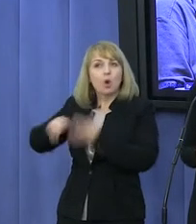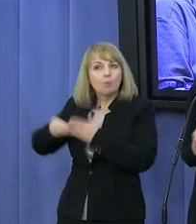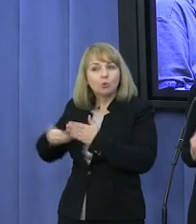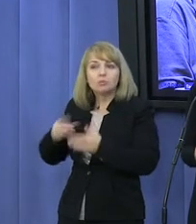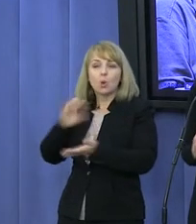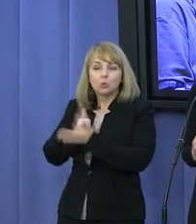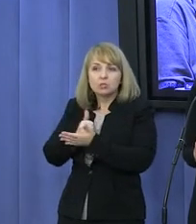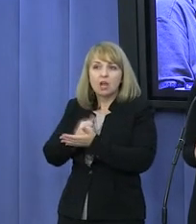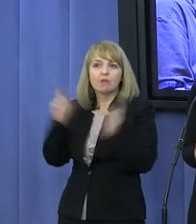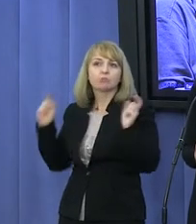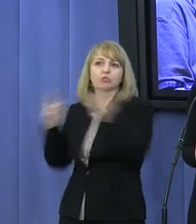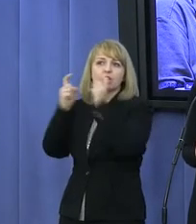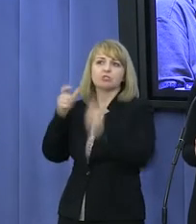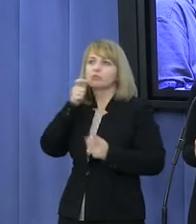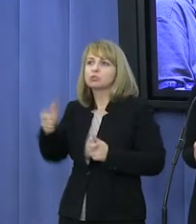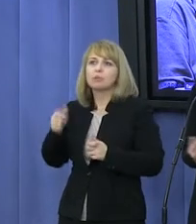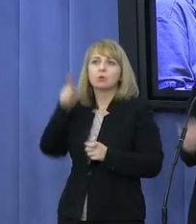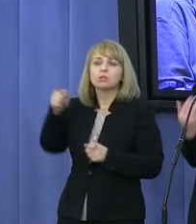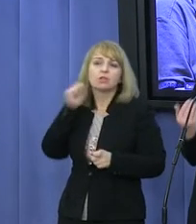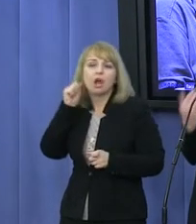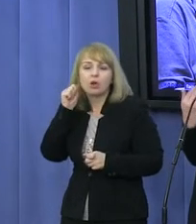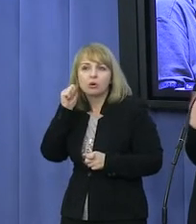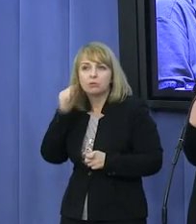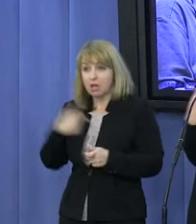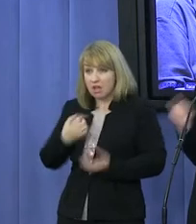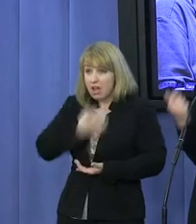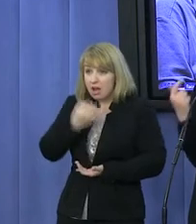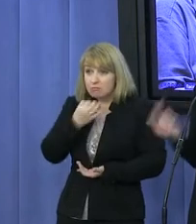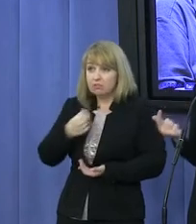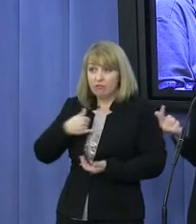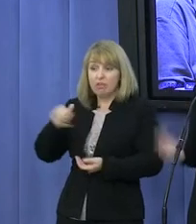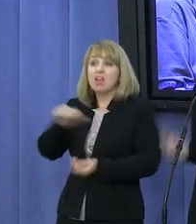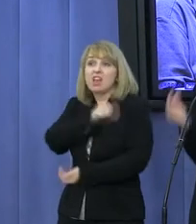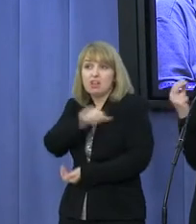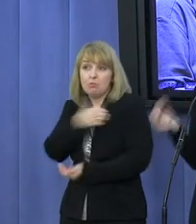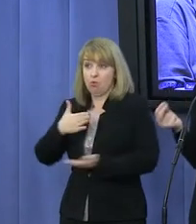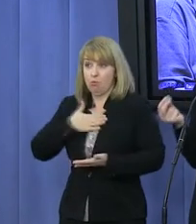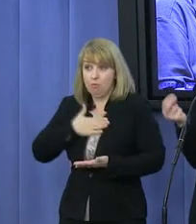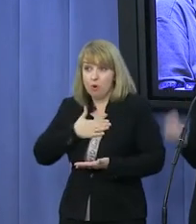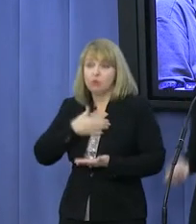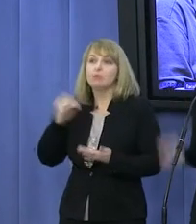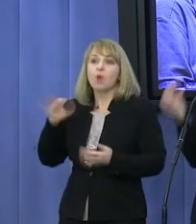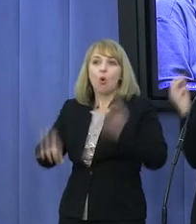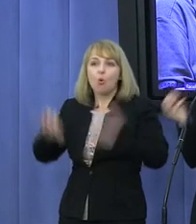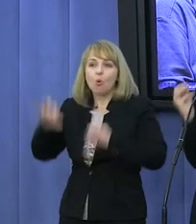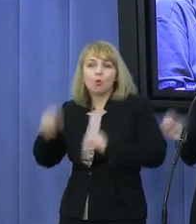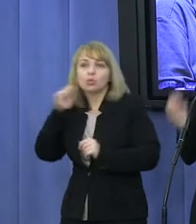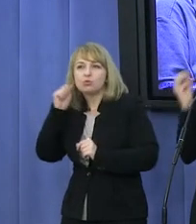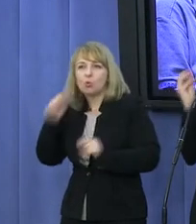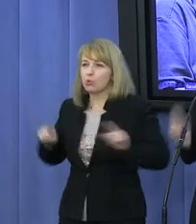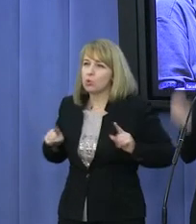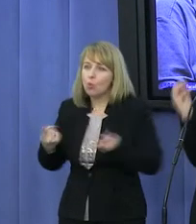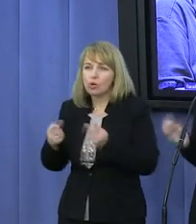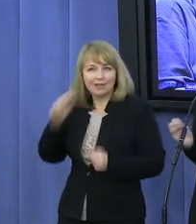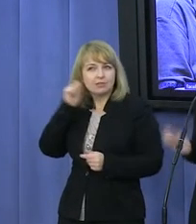przemocy i przeciwdziałania przemocy wobec kobiet? Pytam pana o to w imieniu swoim, w imieniu Kongresu Kobiet, w imieniu Organizacji Kobiecych i w imieniu setek